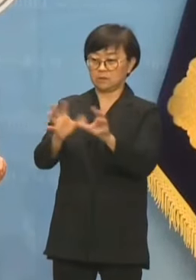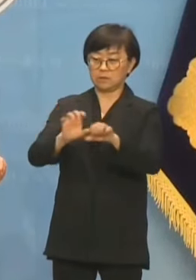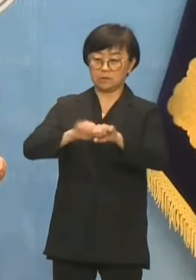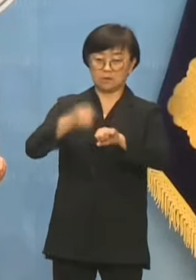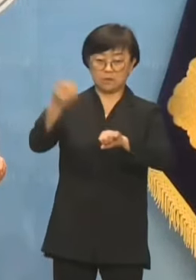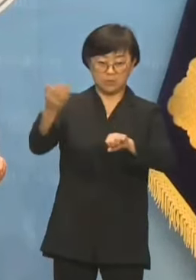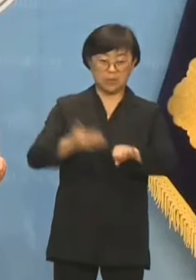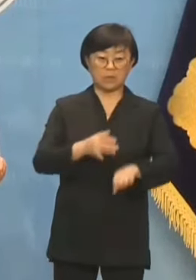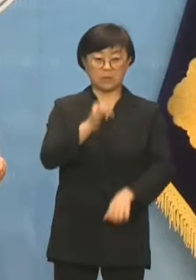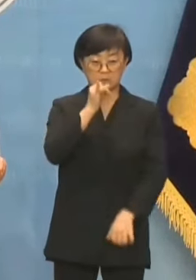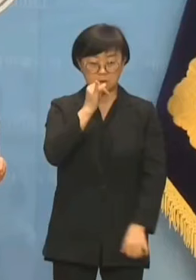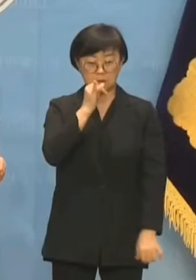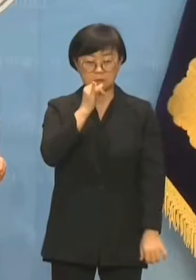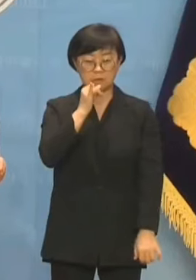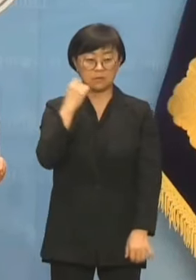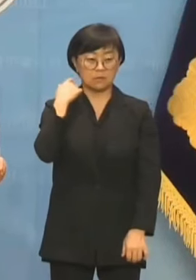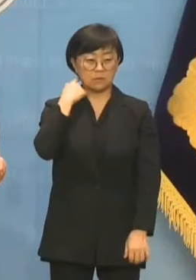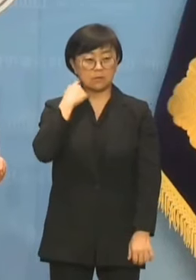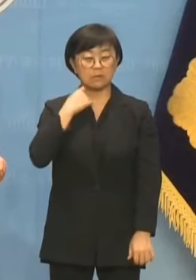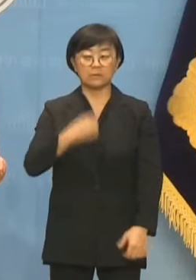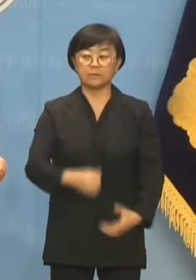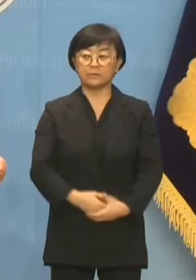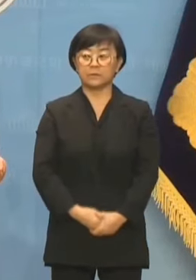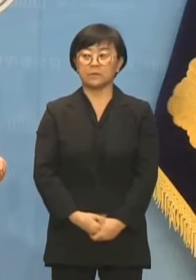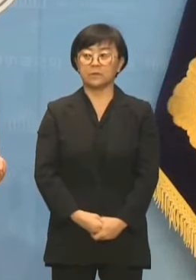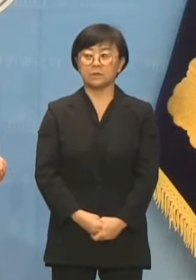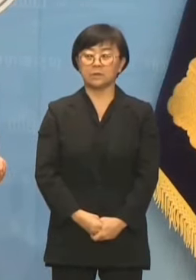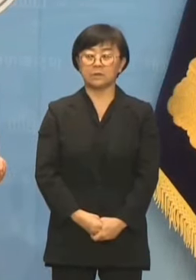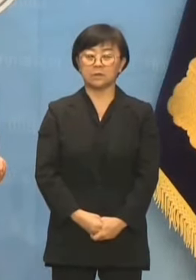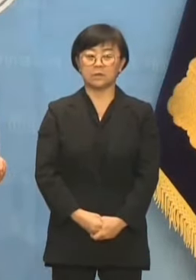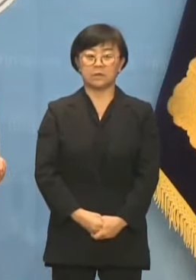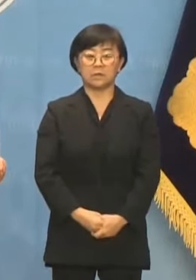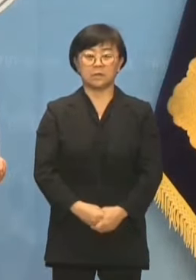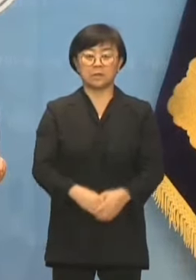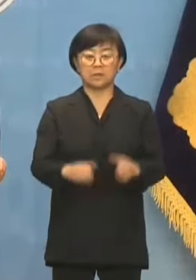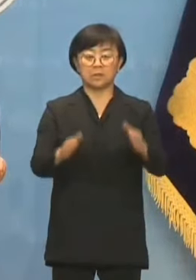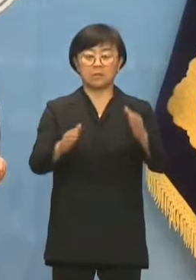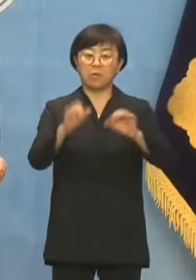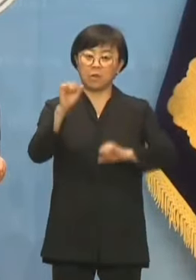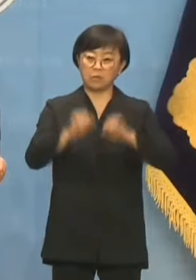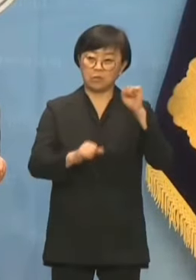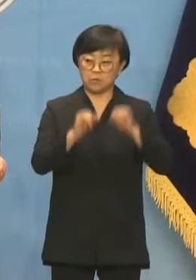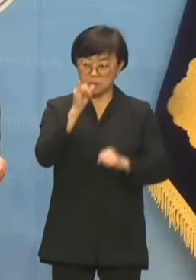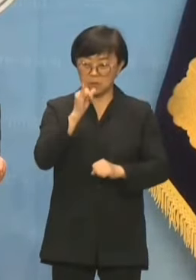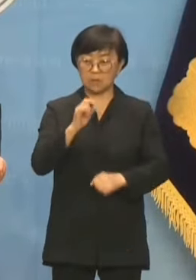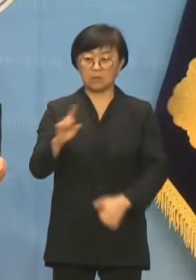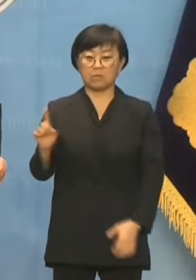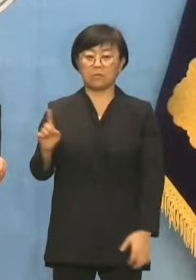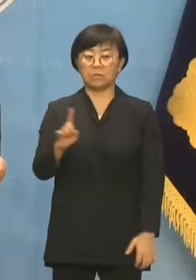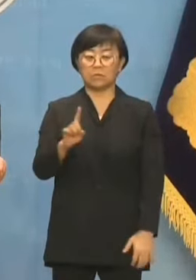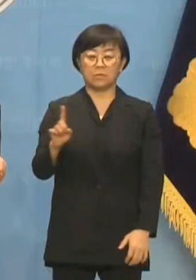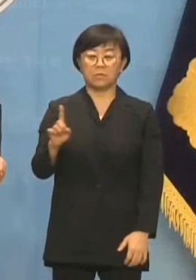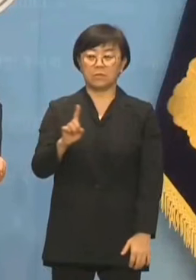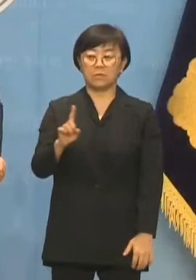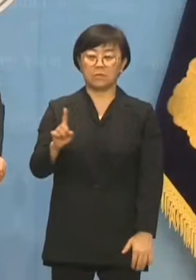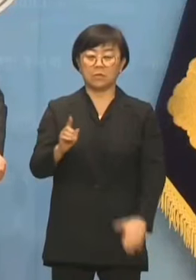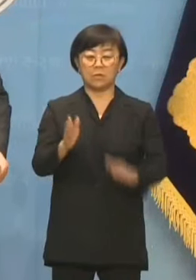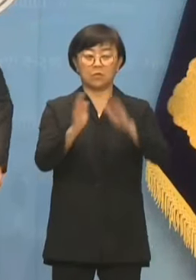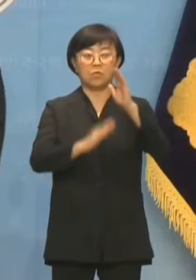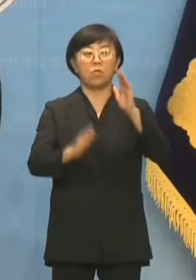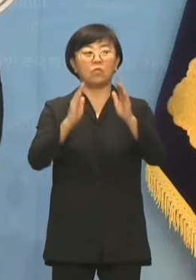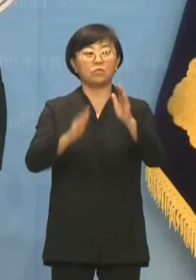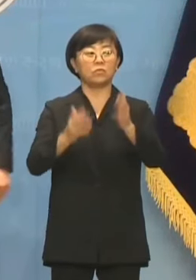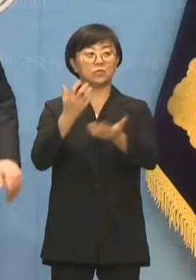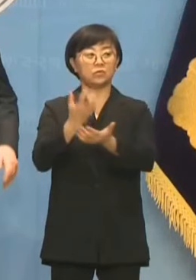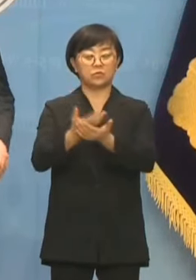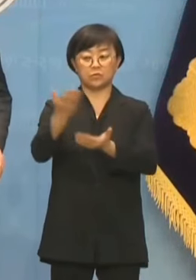징계를 받았냐 뭐 무슨 함부로 한 행동이냐 이런 거를 공문으로